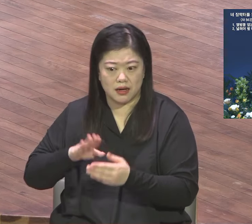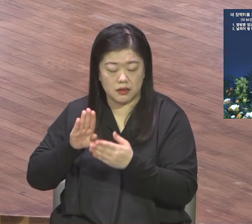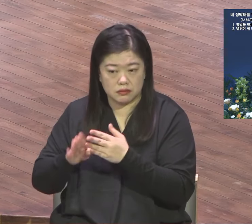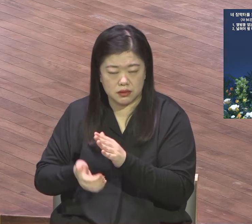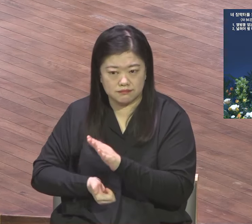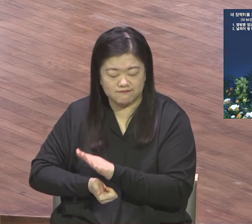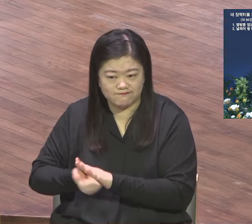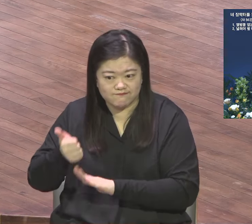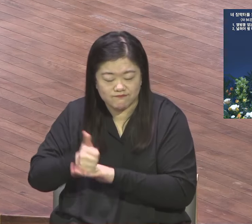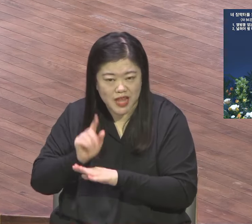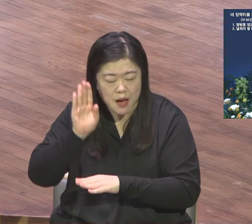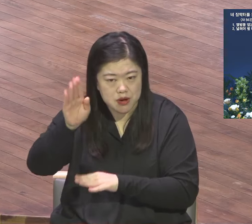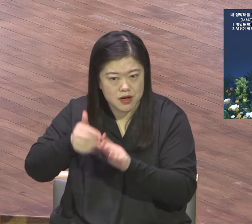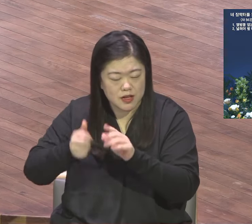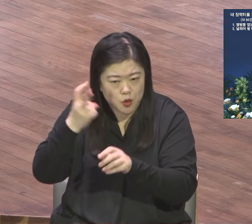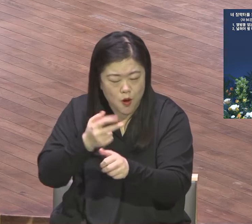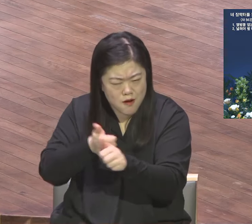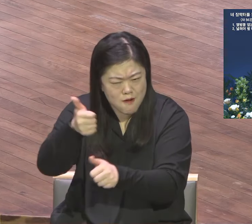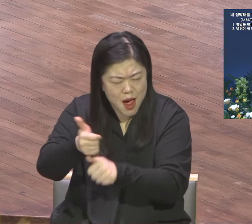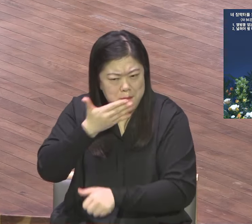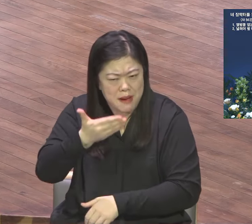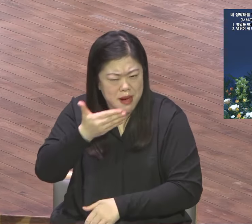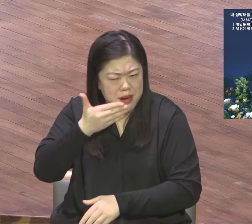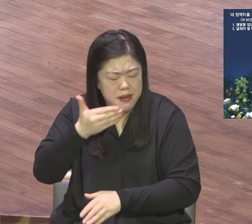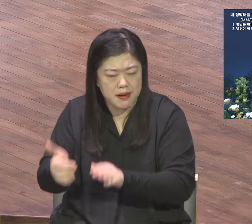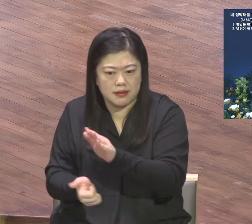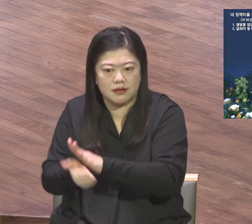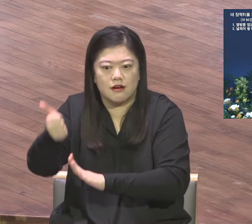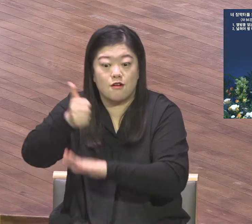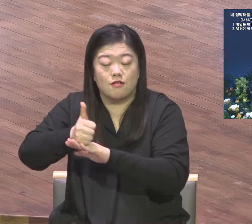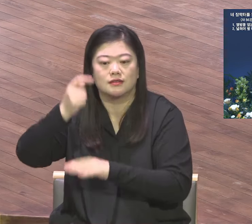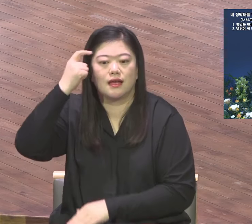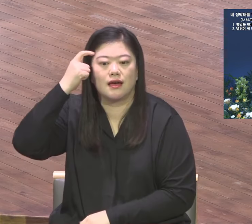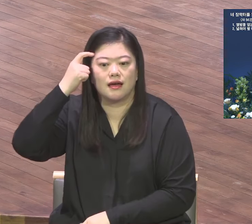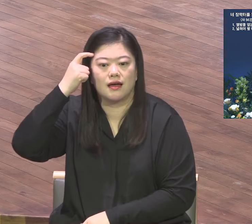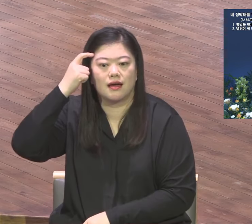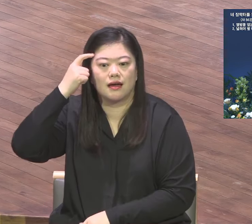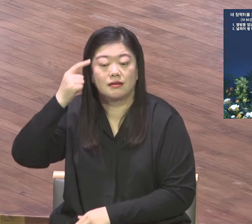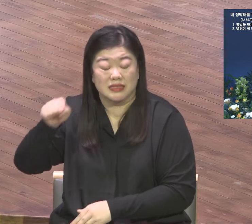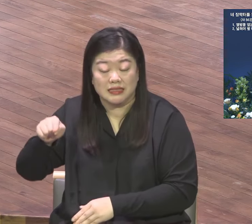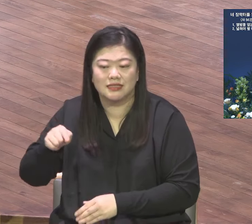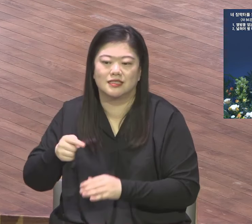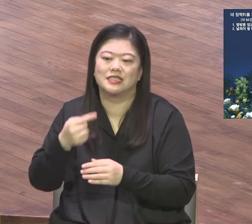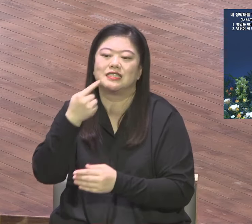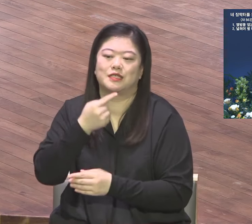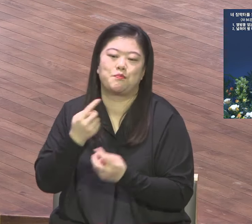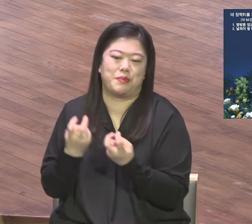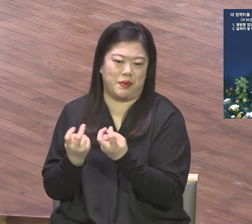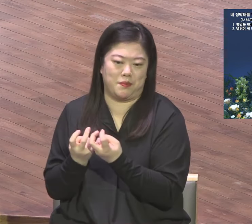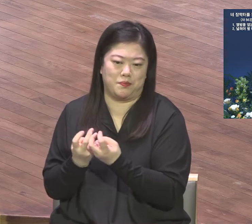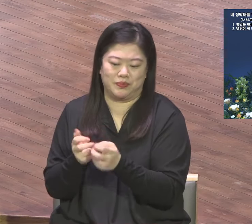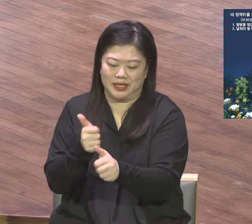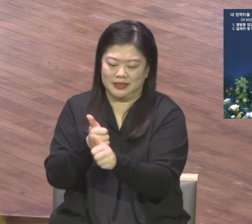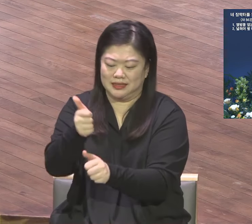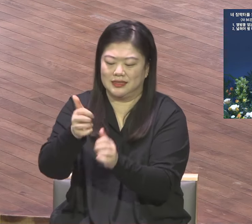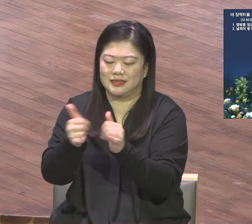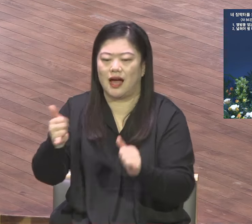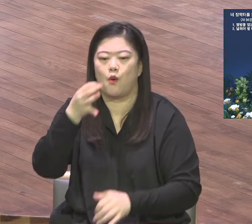가능성 이것이 있다는 이론이에요 성자효과 한 번이라도 성공한